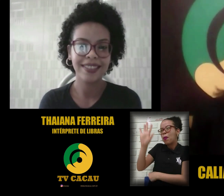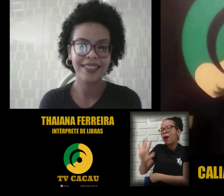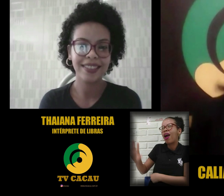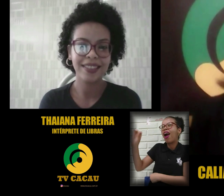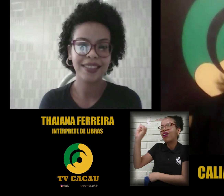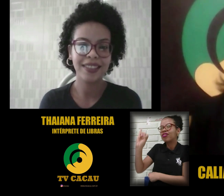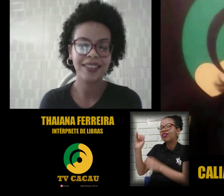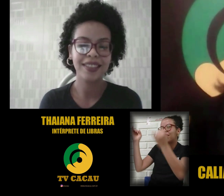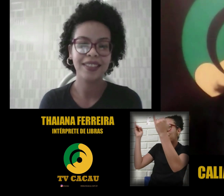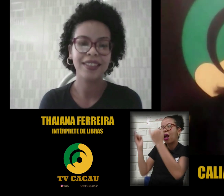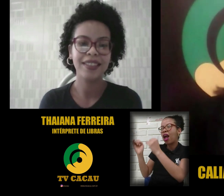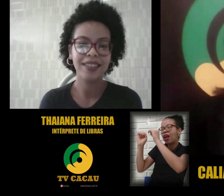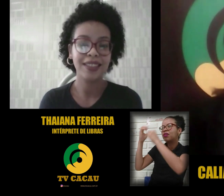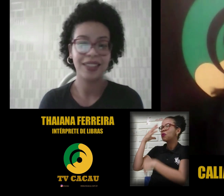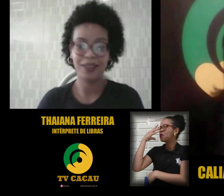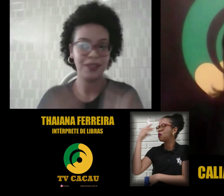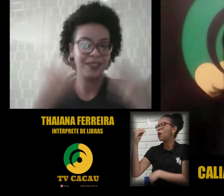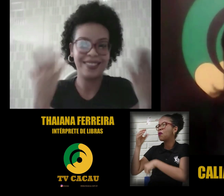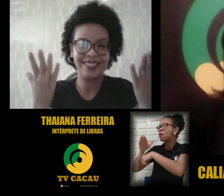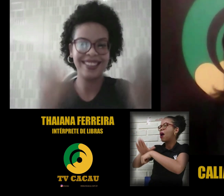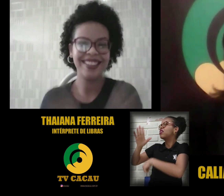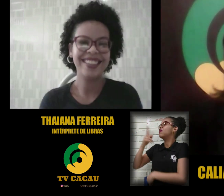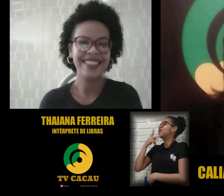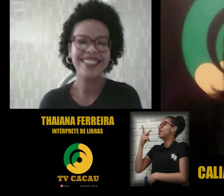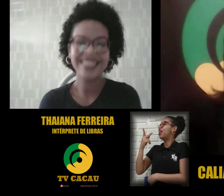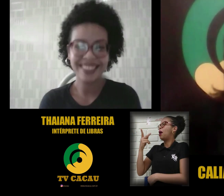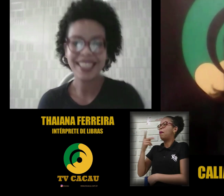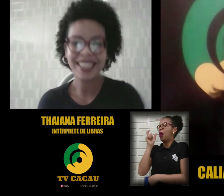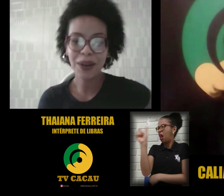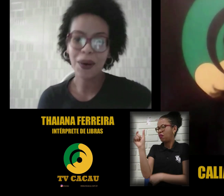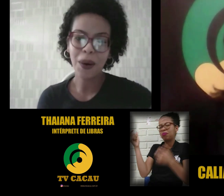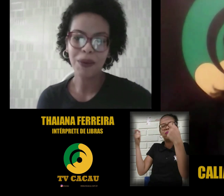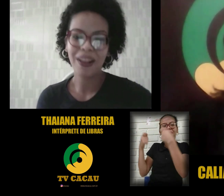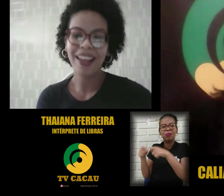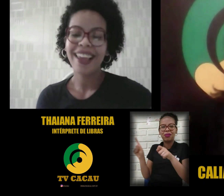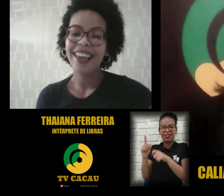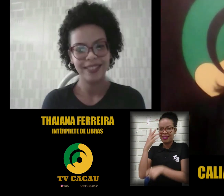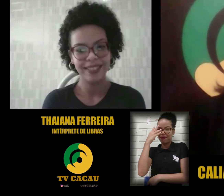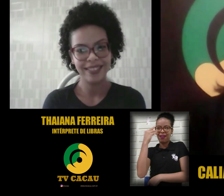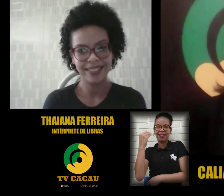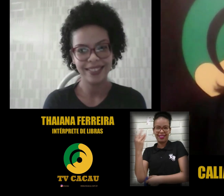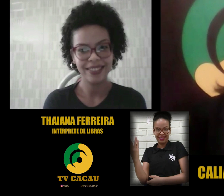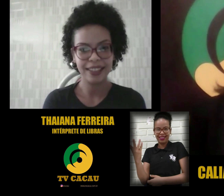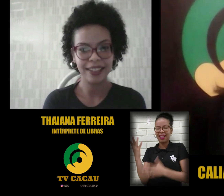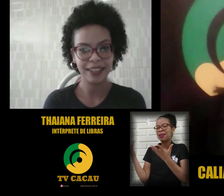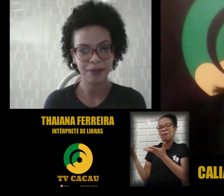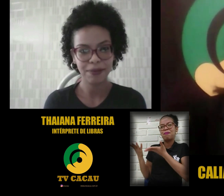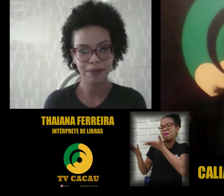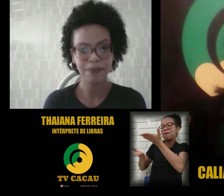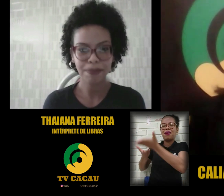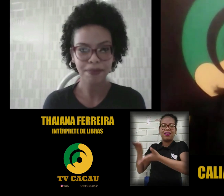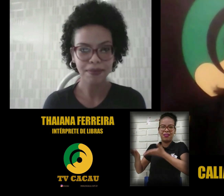palavras, os estudos sabem muito bem o que isso significa, né? como, né? Que maravilha! Você